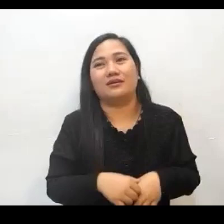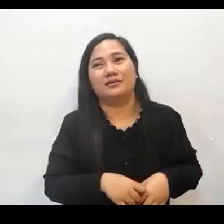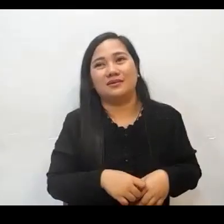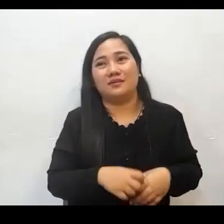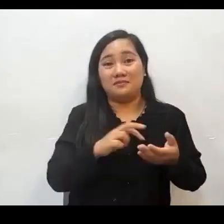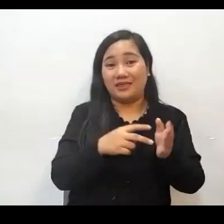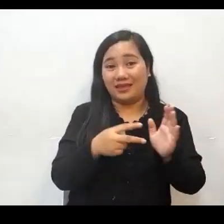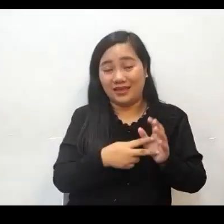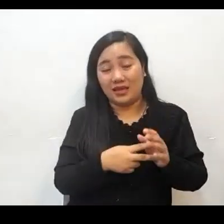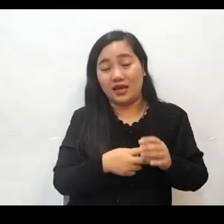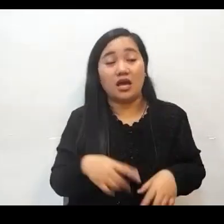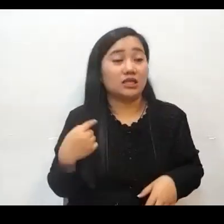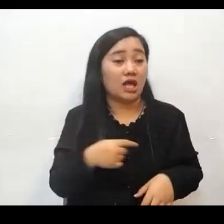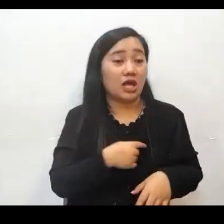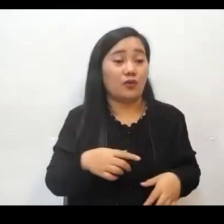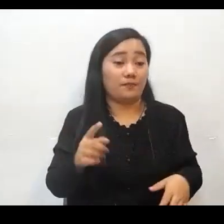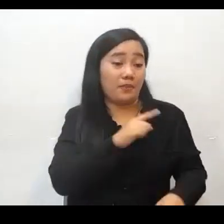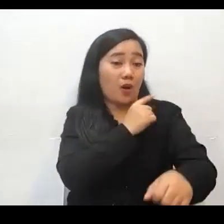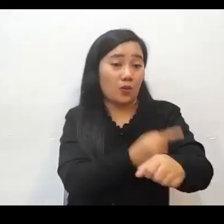kaya wala po tayong kapangyarihan sa atin